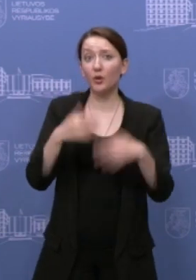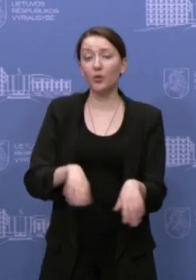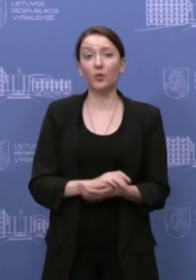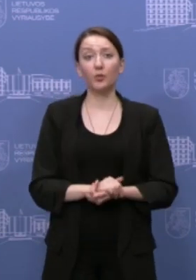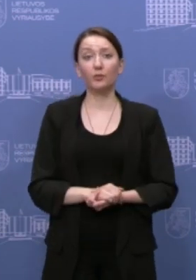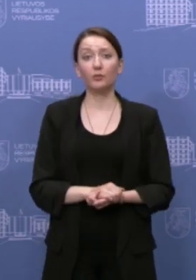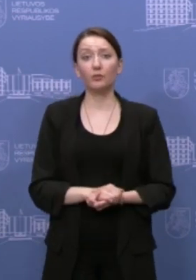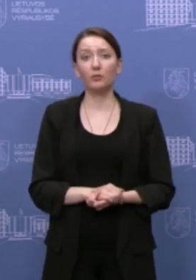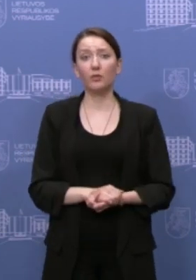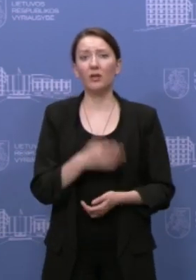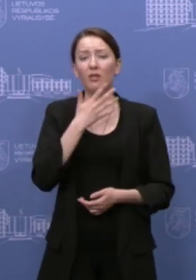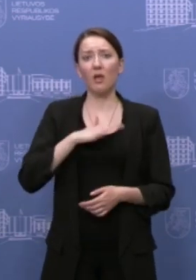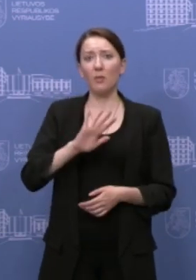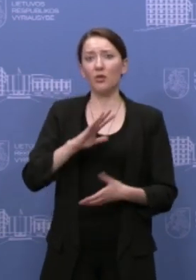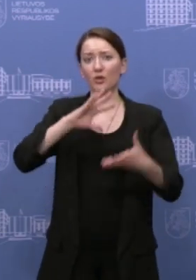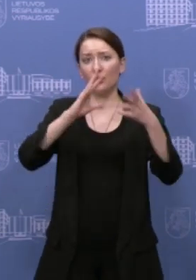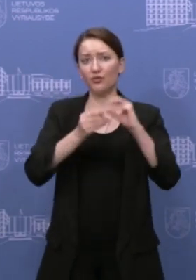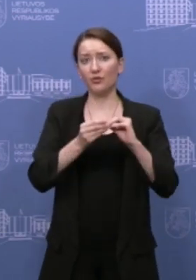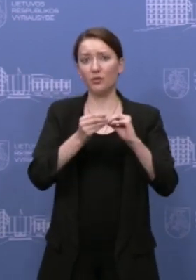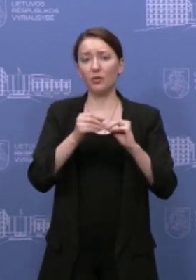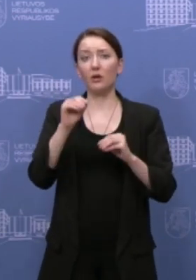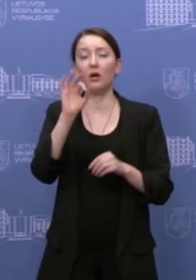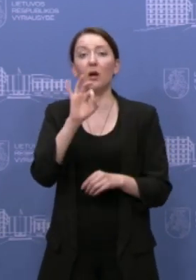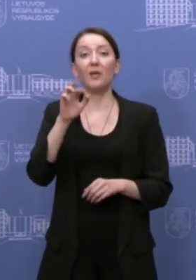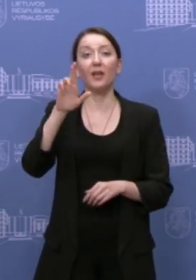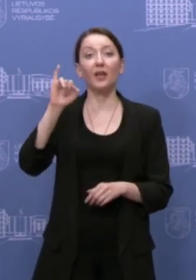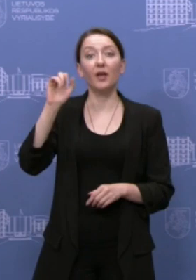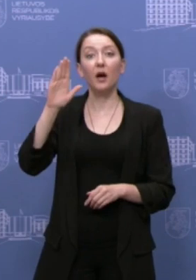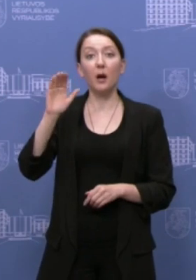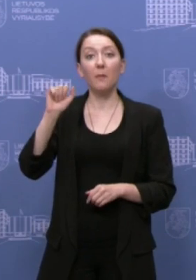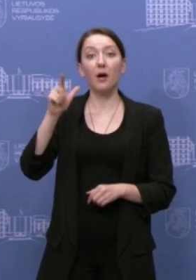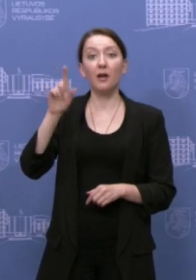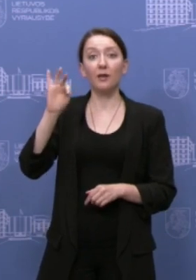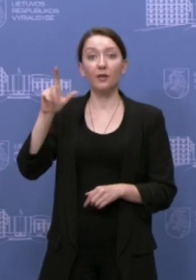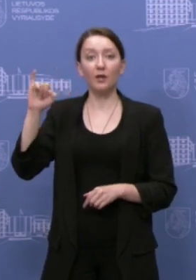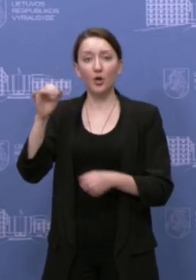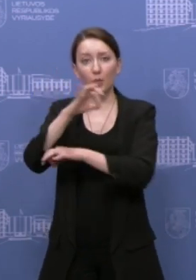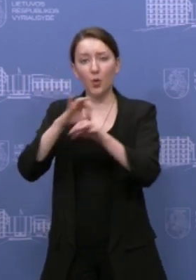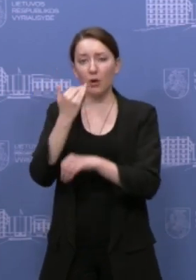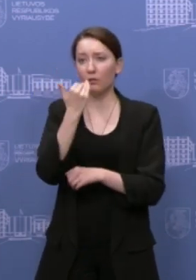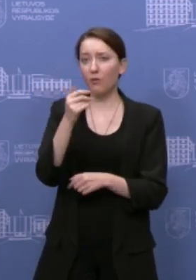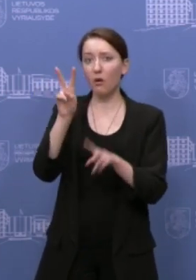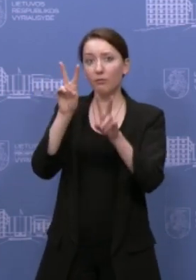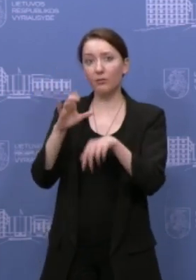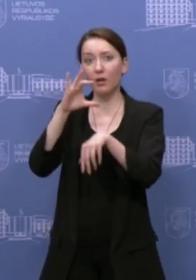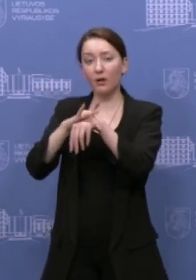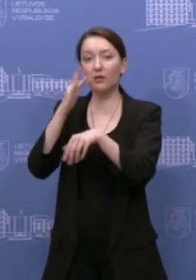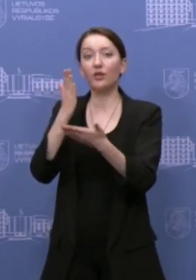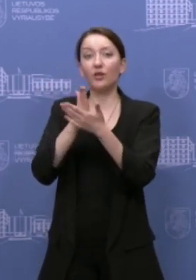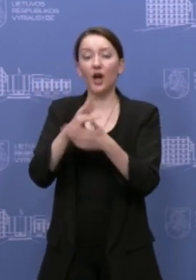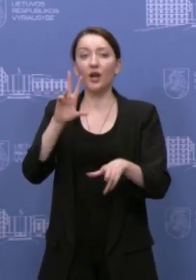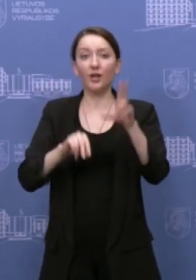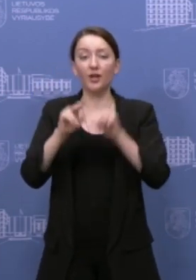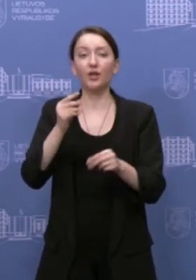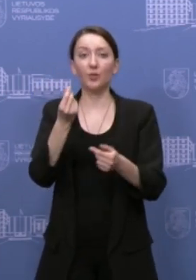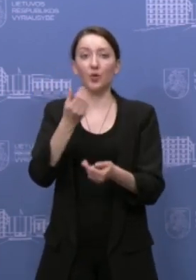pakankamai nemalonių išvadų apie Real Balticą projektą, kad jis yra ten sakoma, kad yra rizika, kad